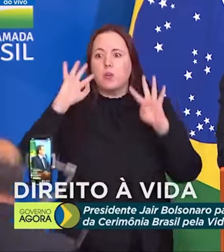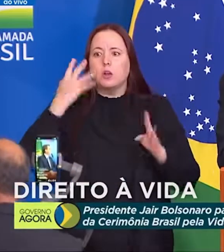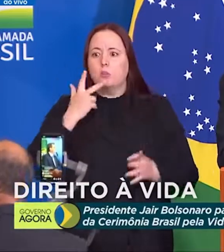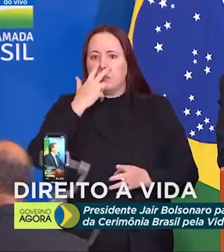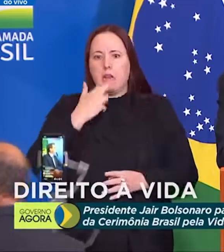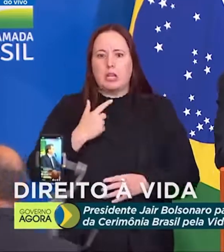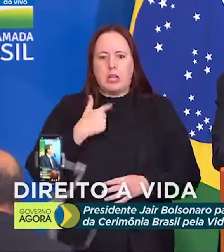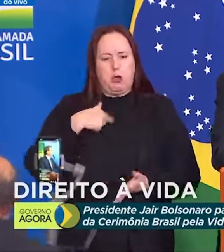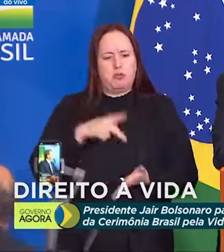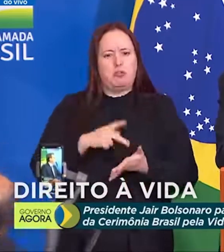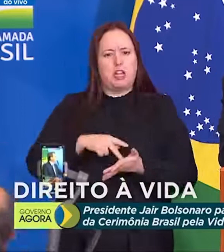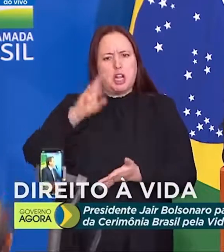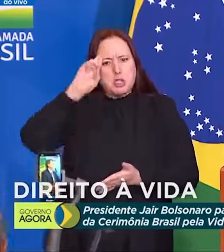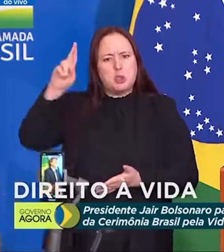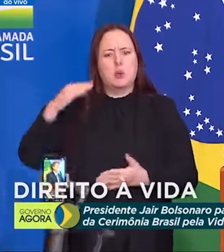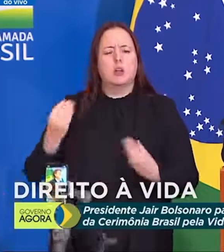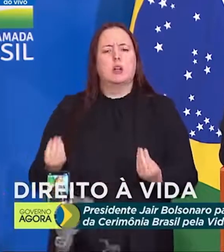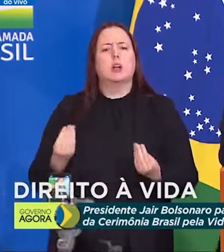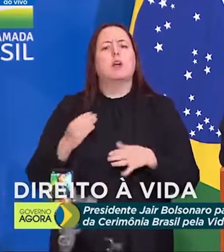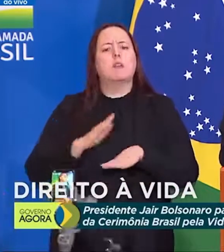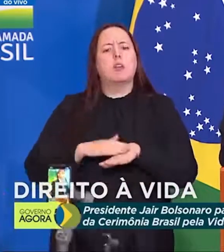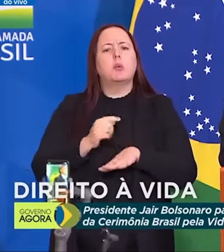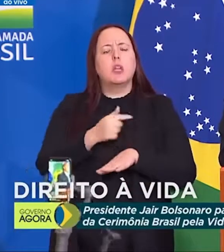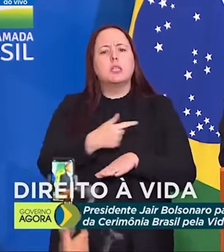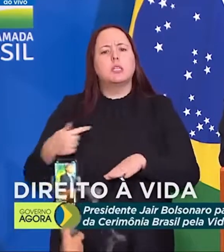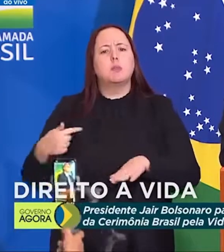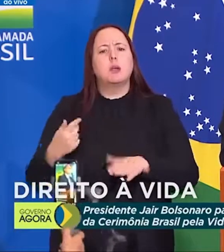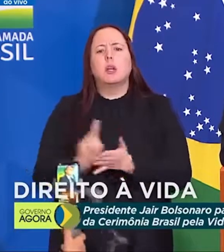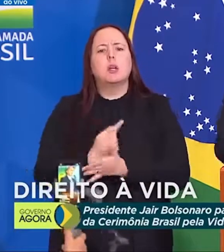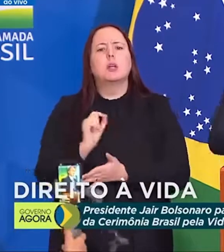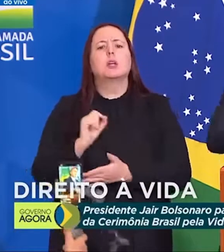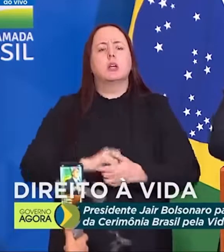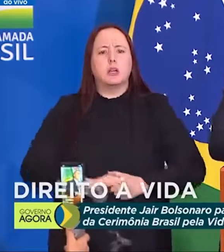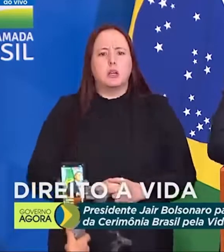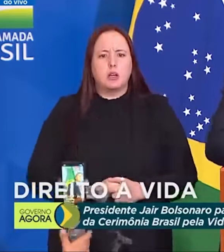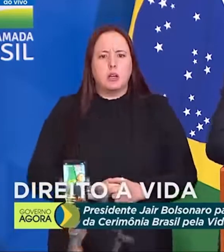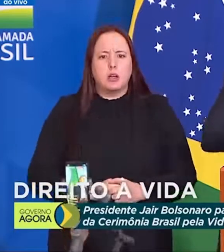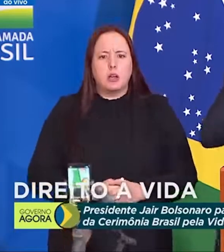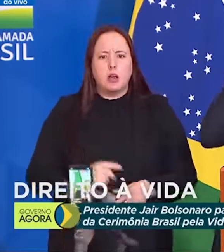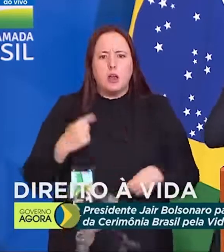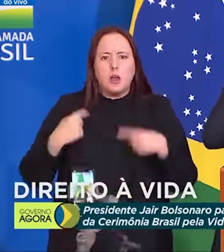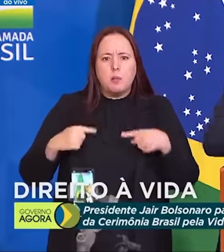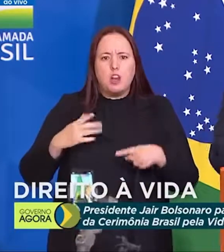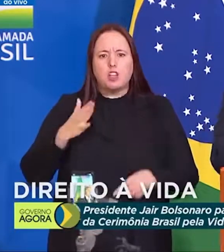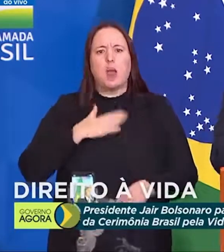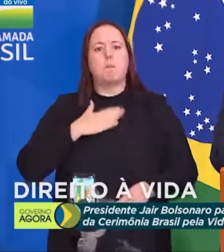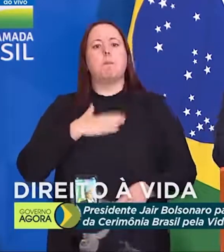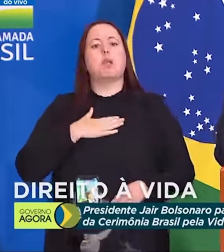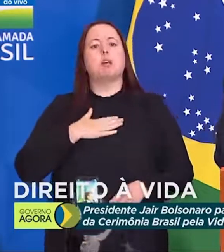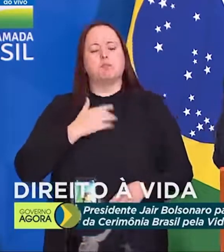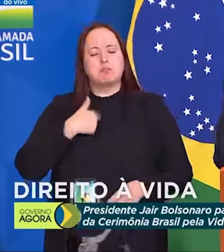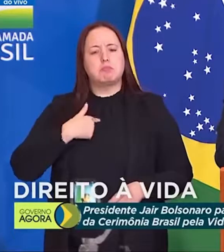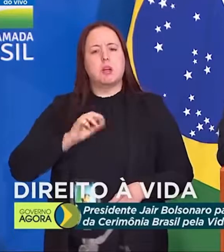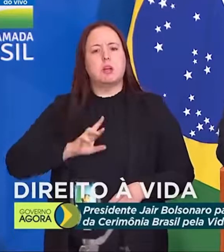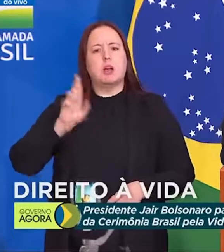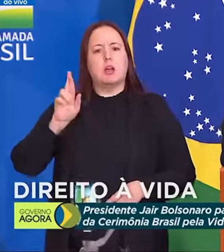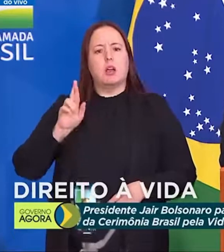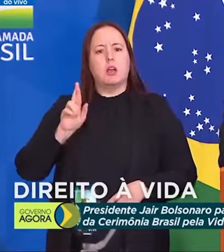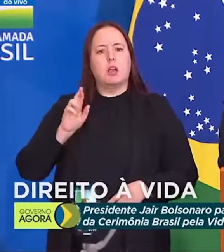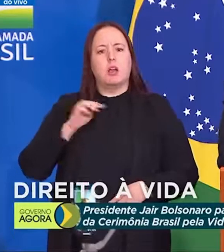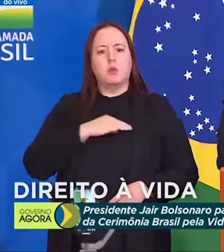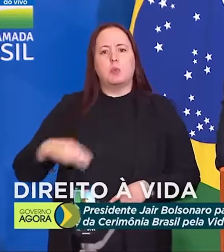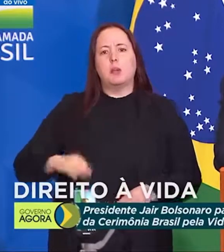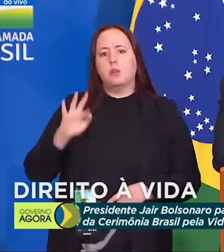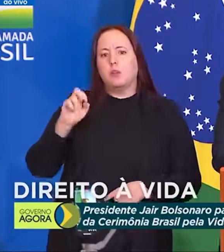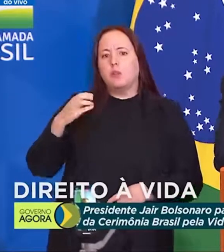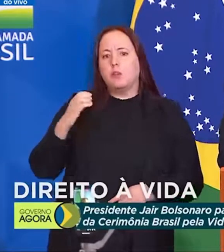verdade. O que ele fez essa semana que passou? A política externa é minha. E do ministro França,